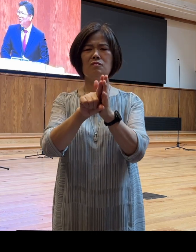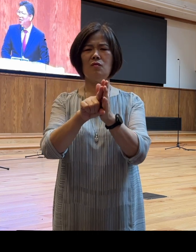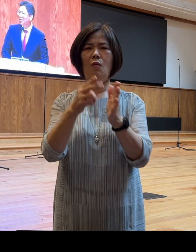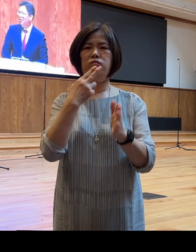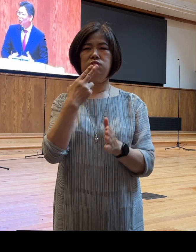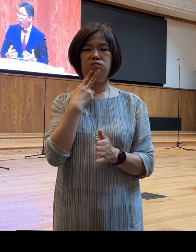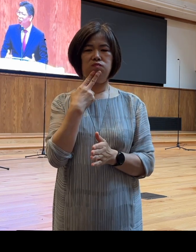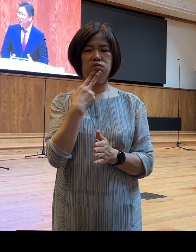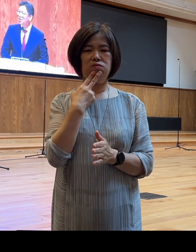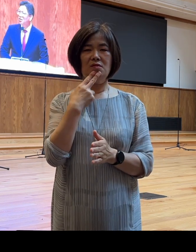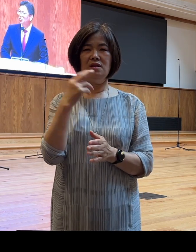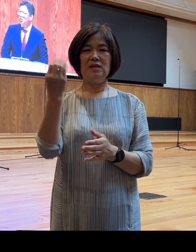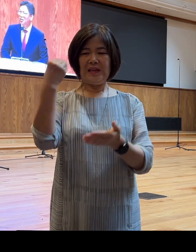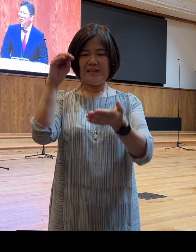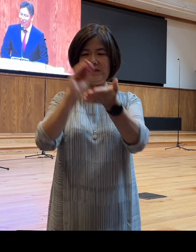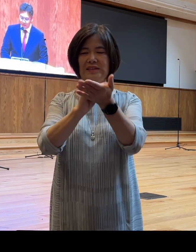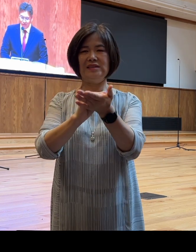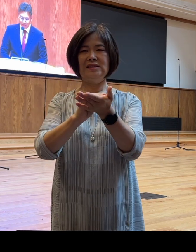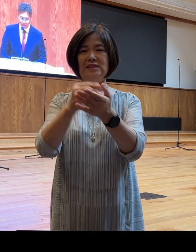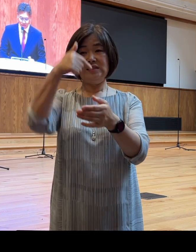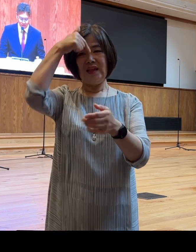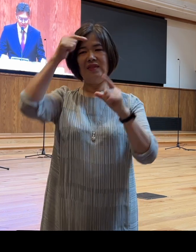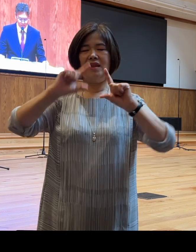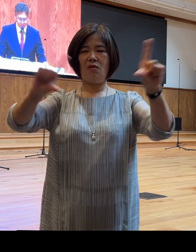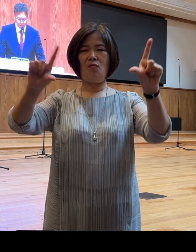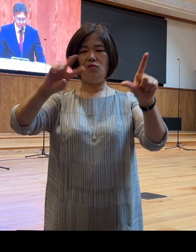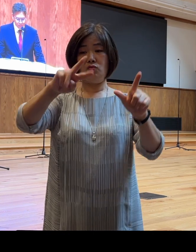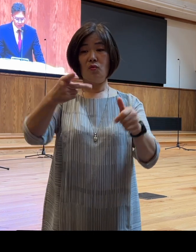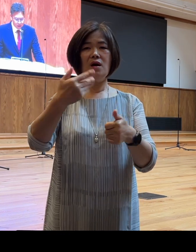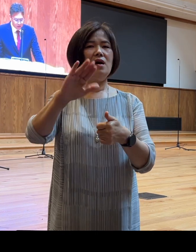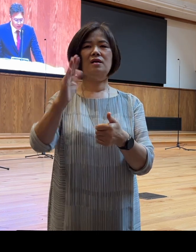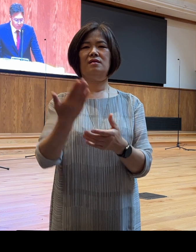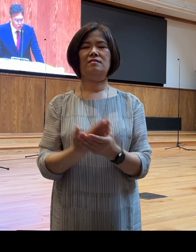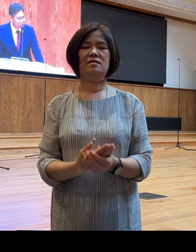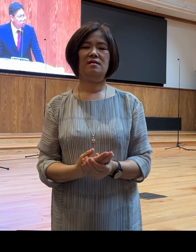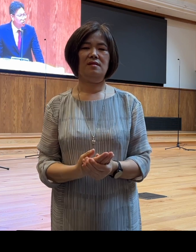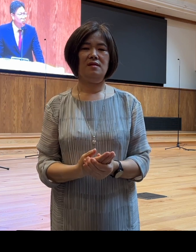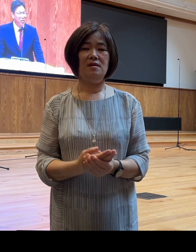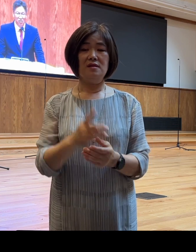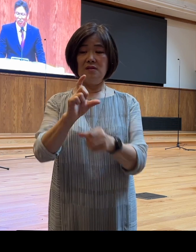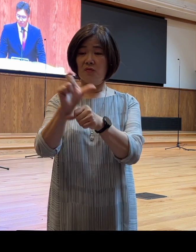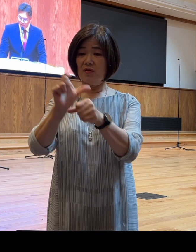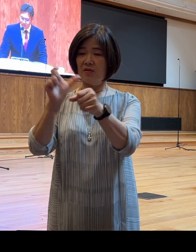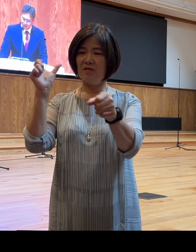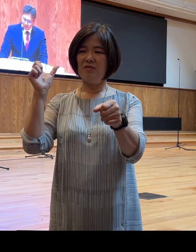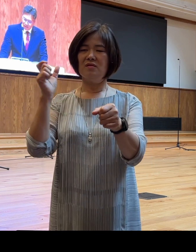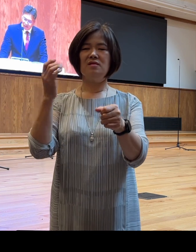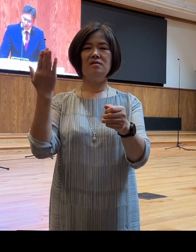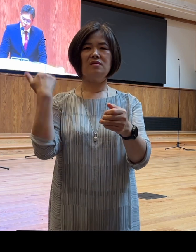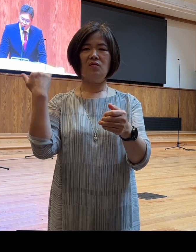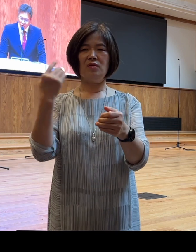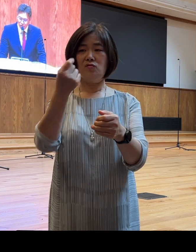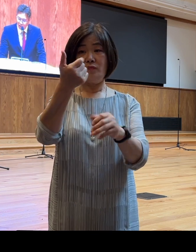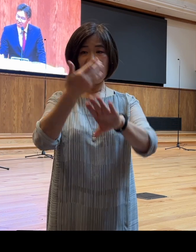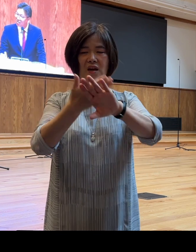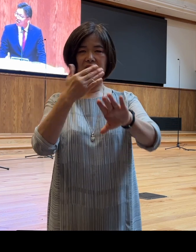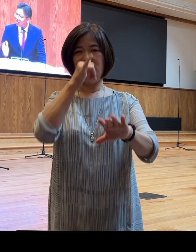요요현상 가운데 빠져있는 것이죠 물론 15년 전과 다른 점이 있습니다 과거에 그녀가 인생의 길을 잃고